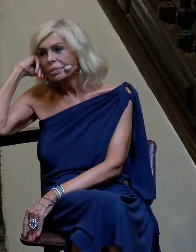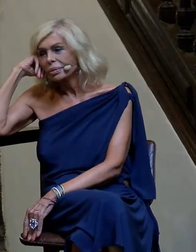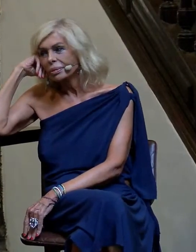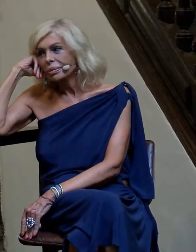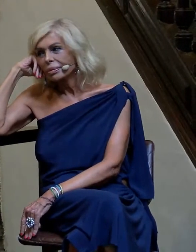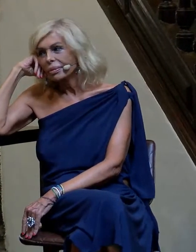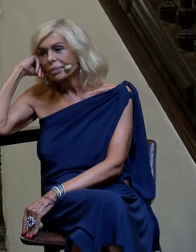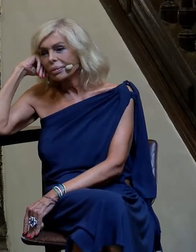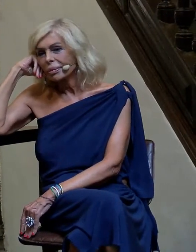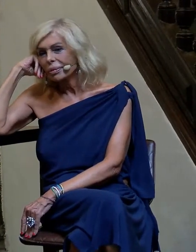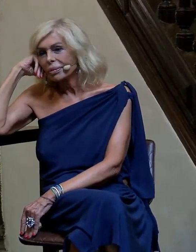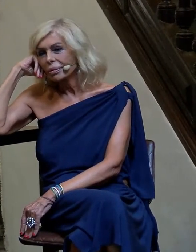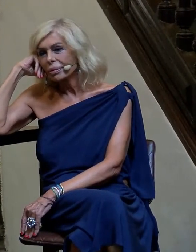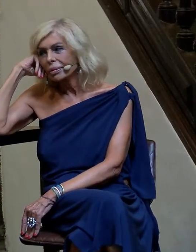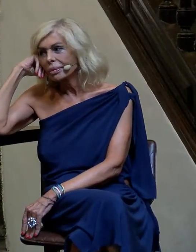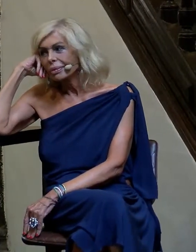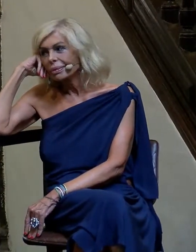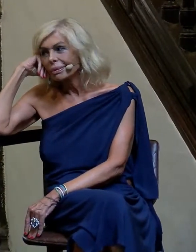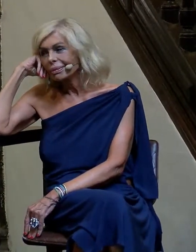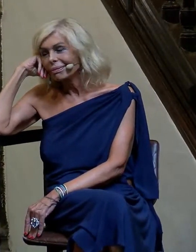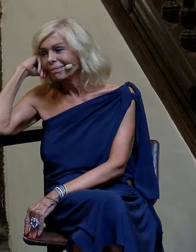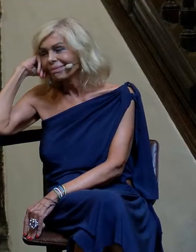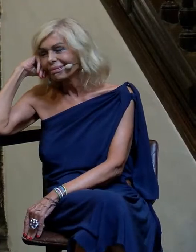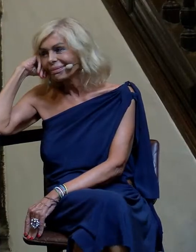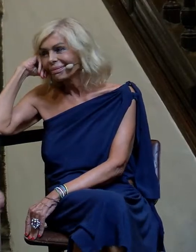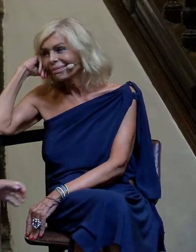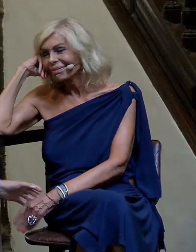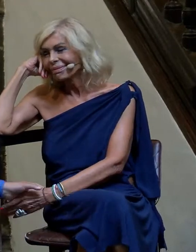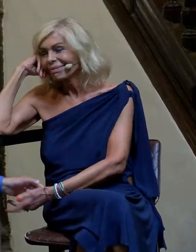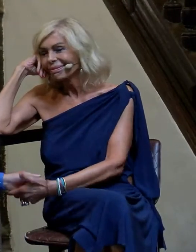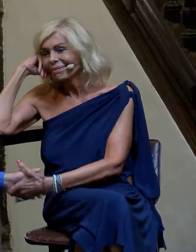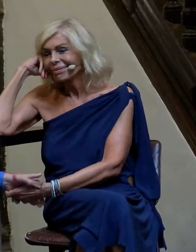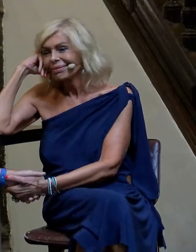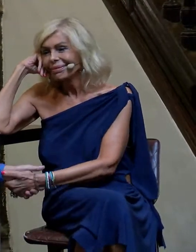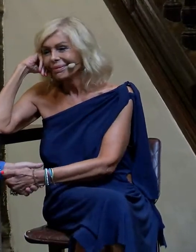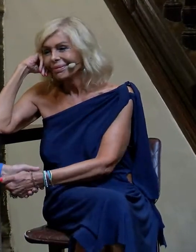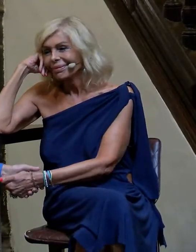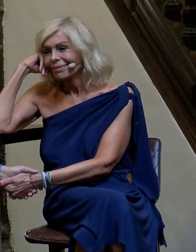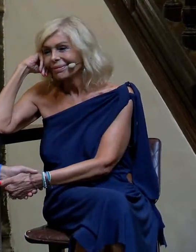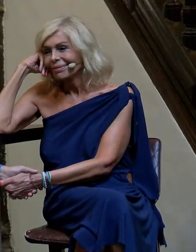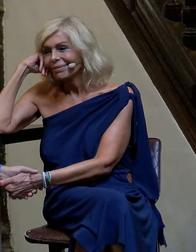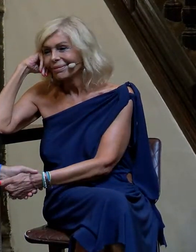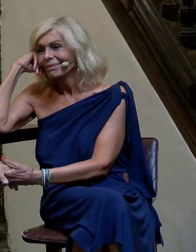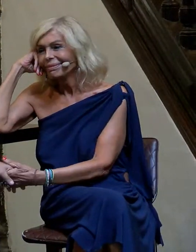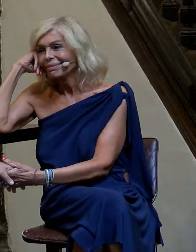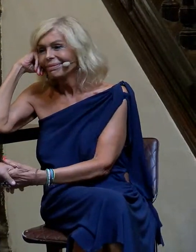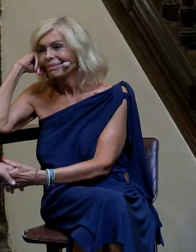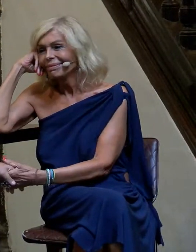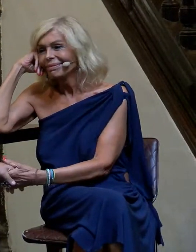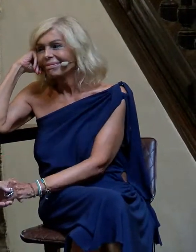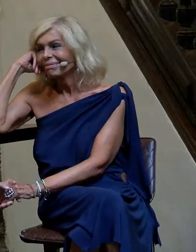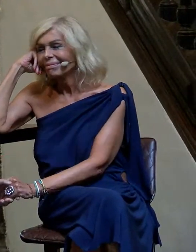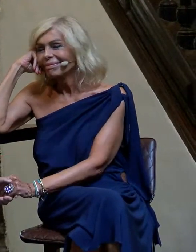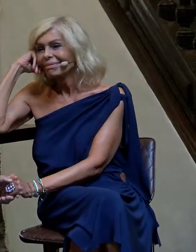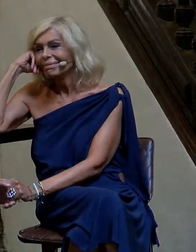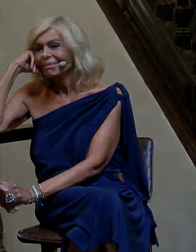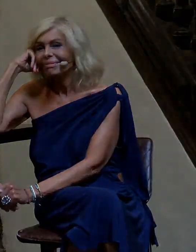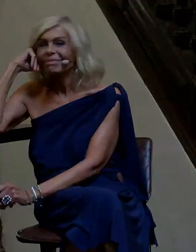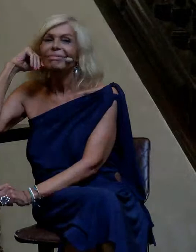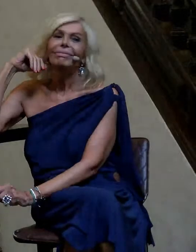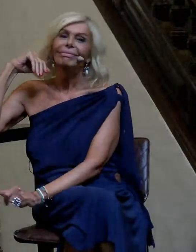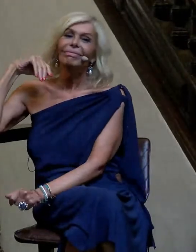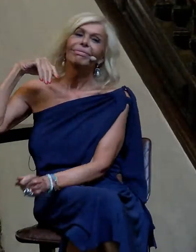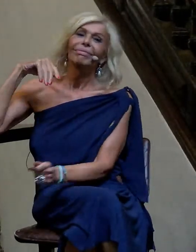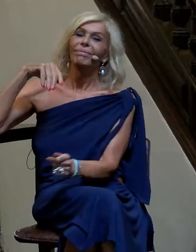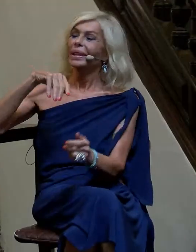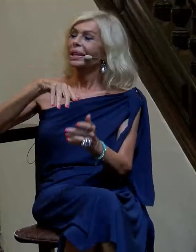Así que hoy para nosotros, especialmente para mí que hace muchos años que la conozco y cuando los compañeros de Sodepal y el Cabildo,